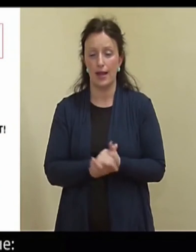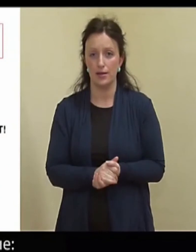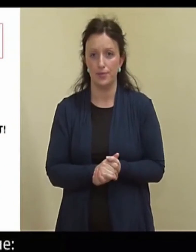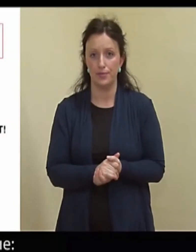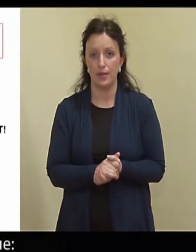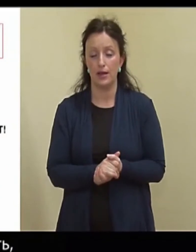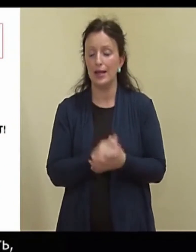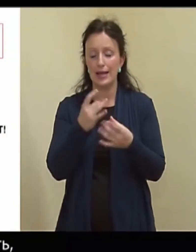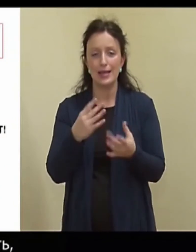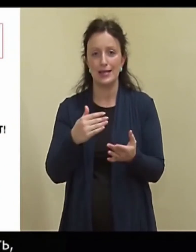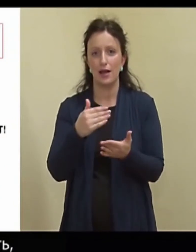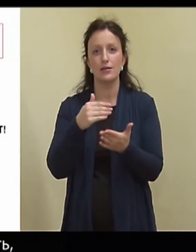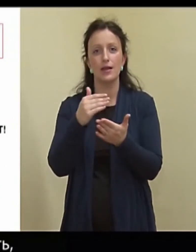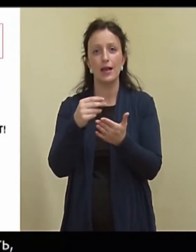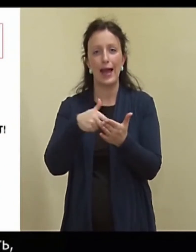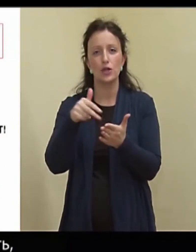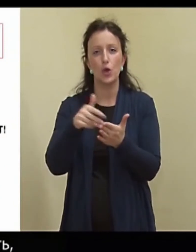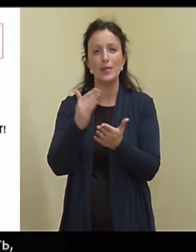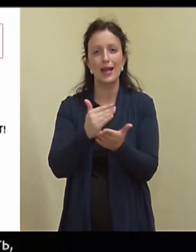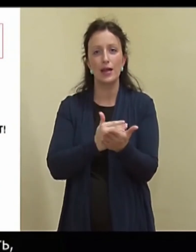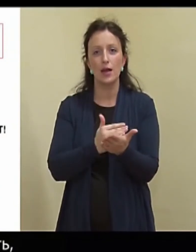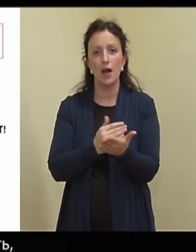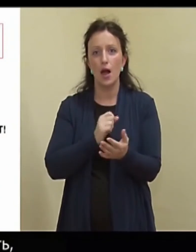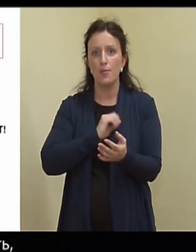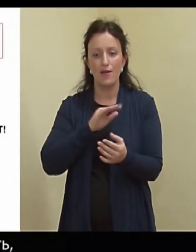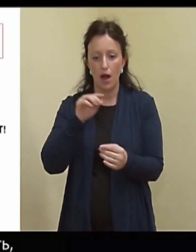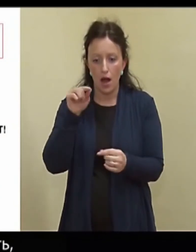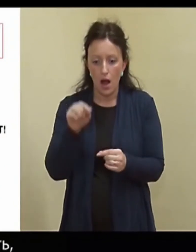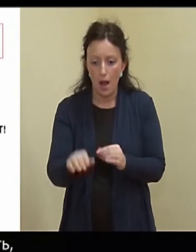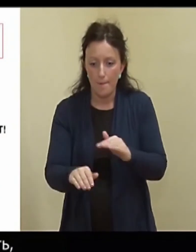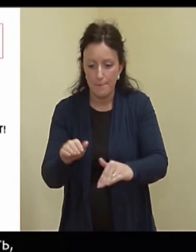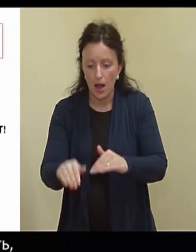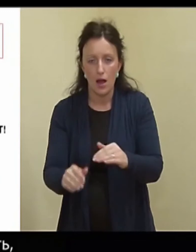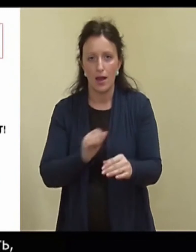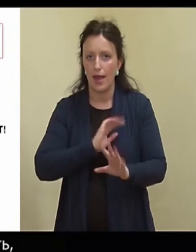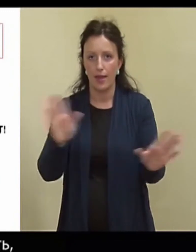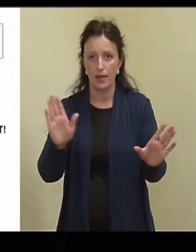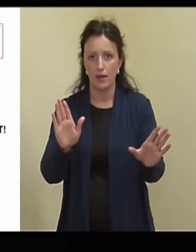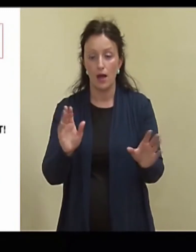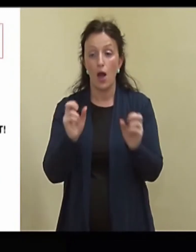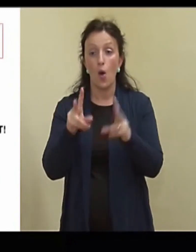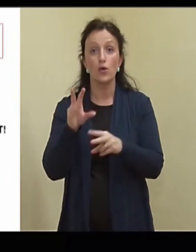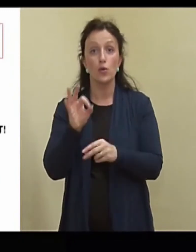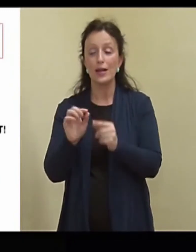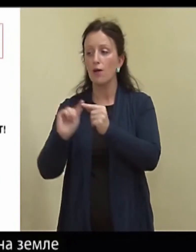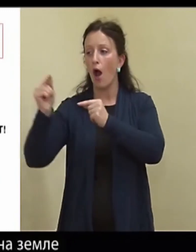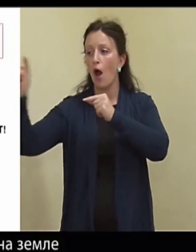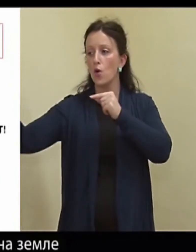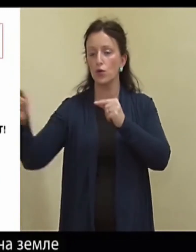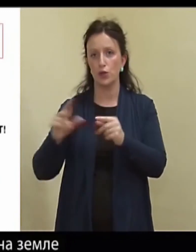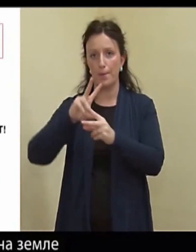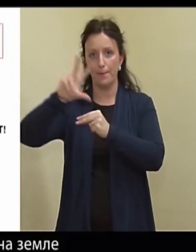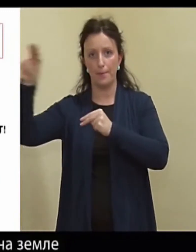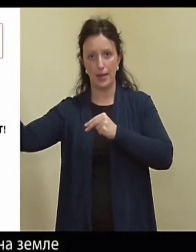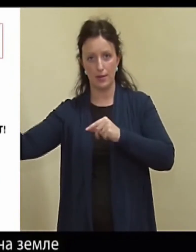Käitumisreeglid väga lihtsad, et mingil juhul ei tohi puudutada. Tuleb minna ootusse kaugusesse. Kui te leiate lõhkekeha, see